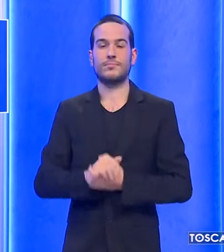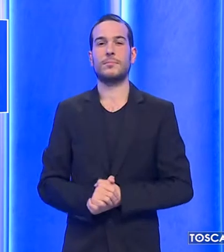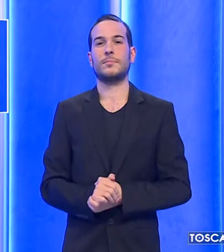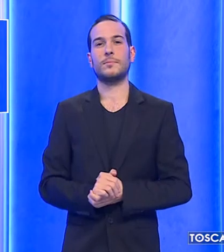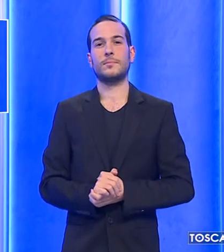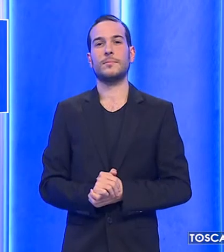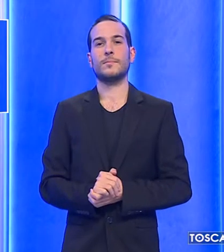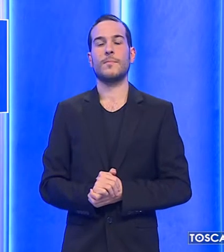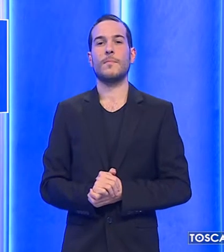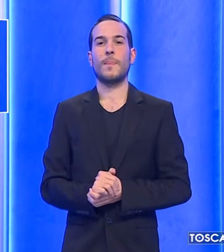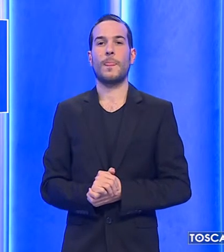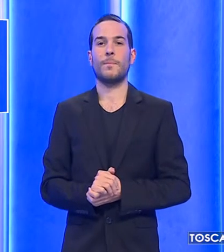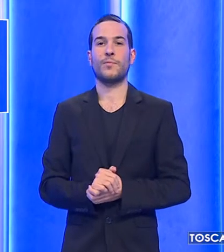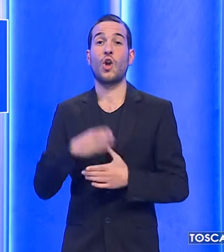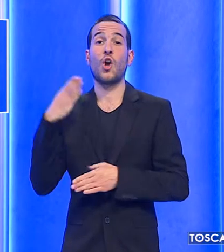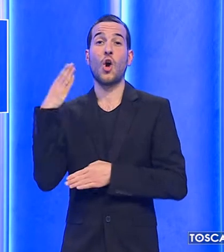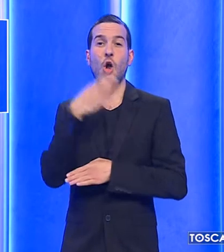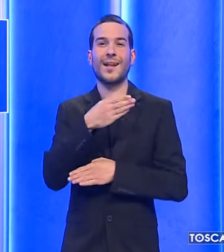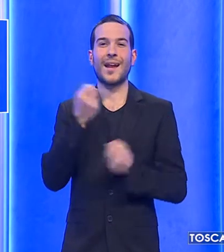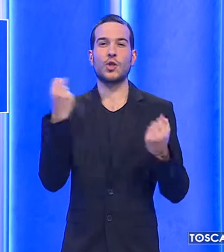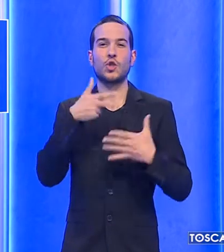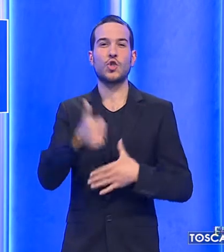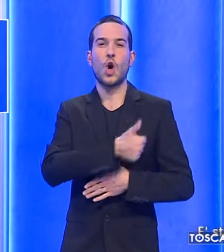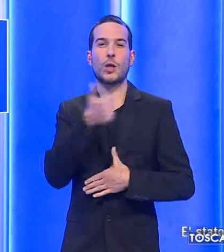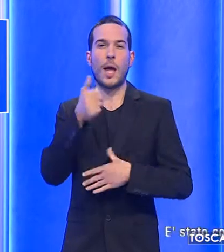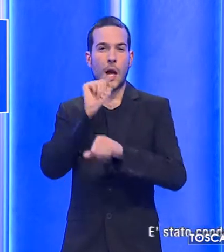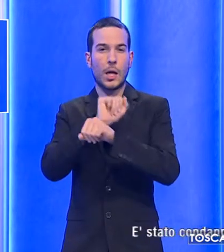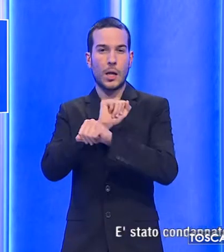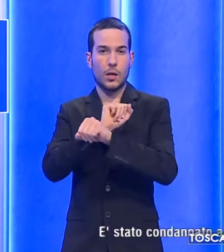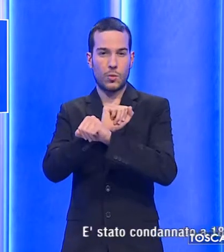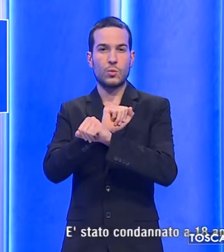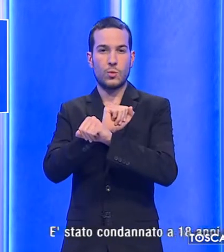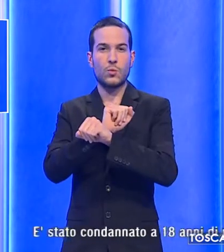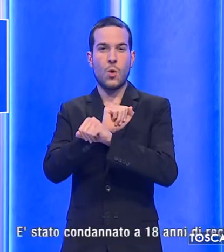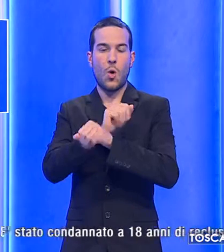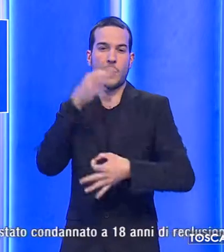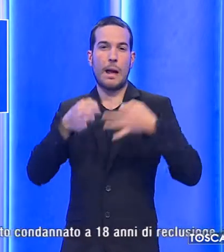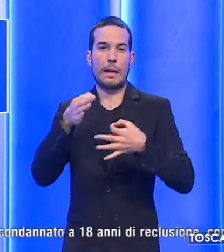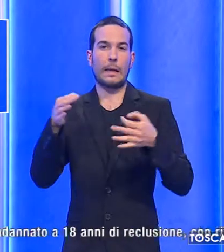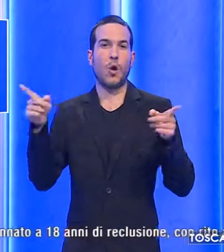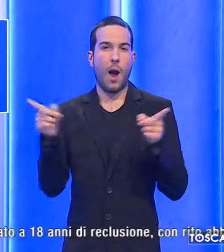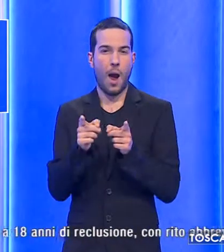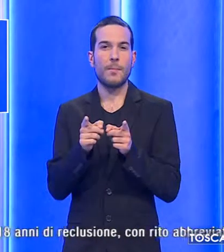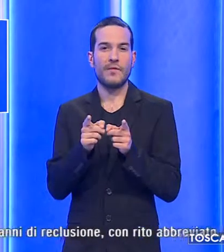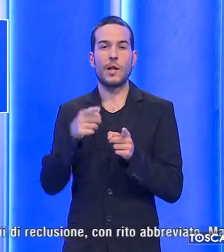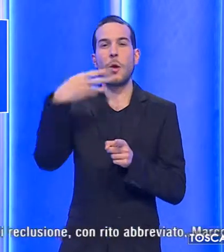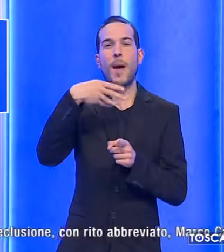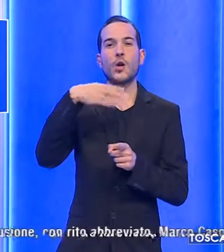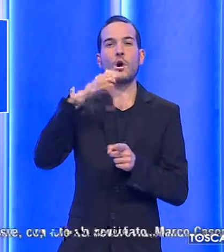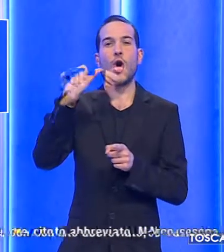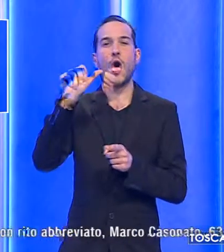è stato condannato a 18 anni di reclusione con rito abbreviato Marco